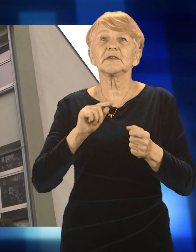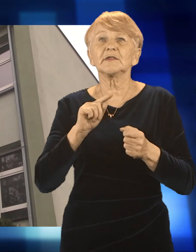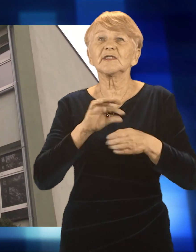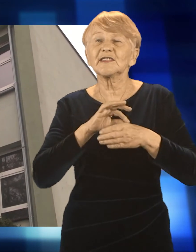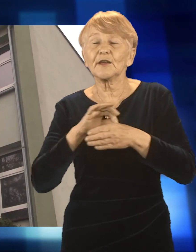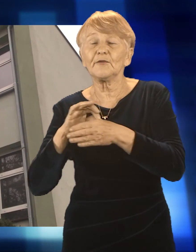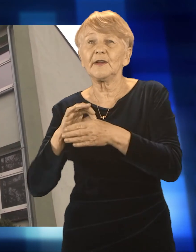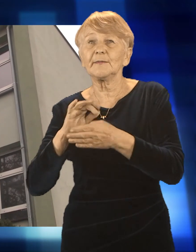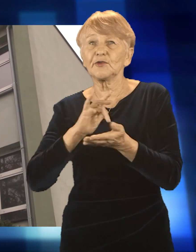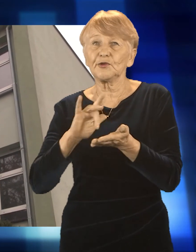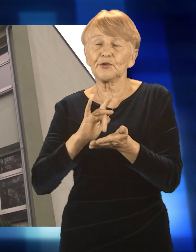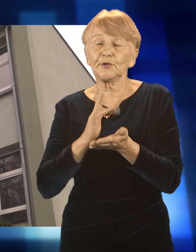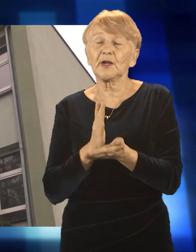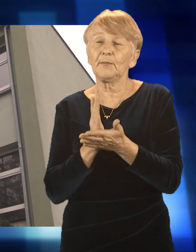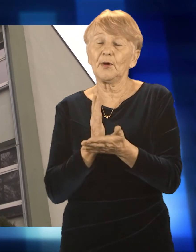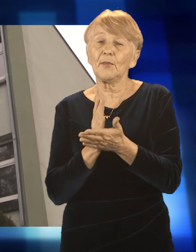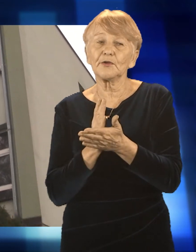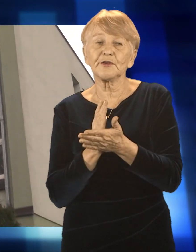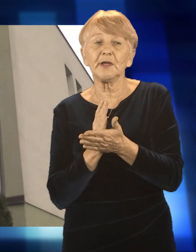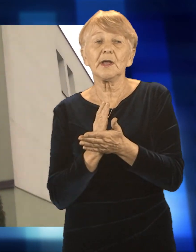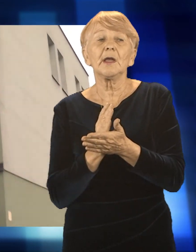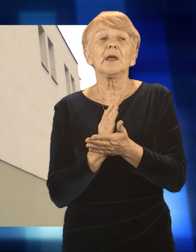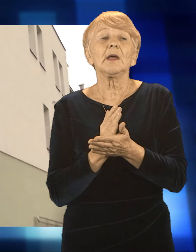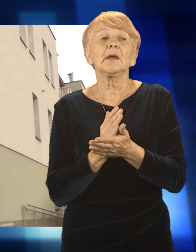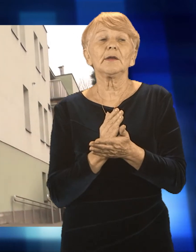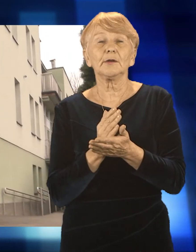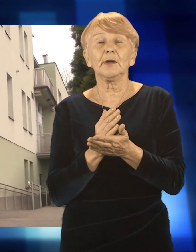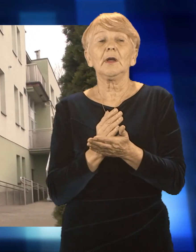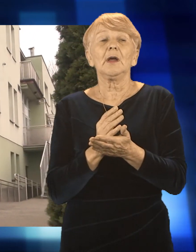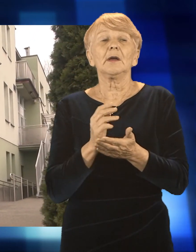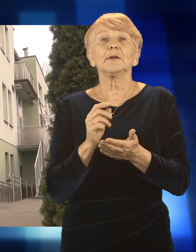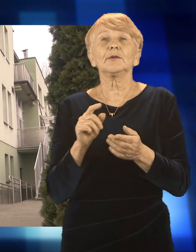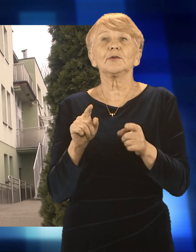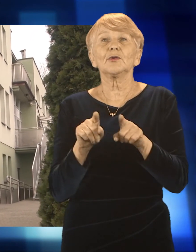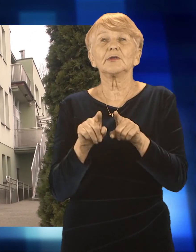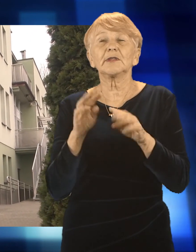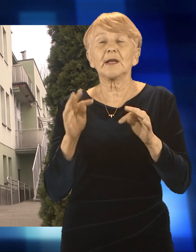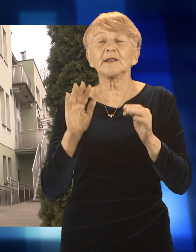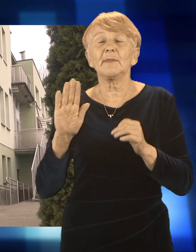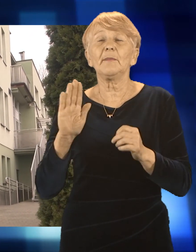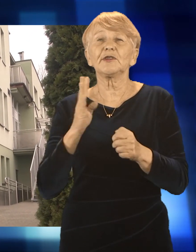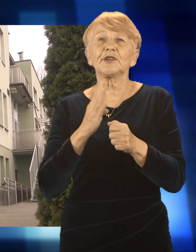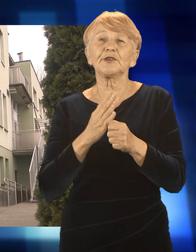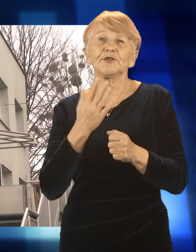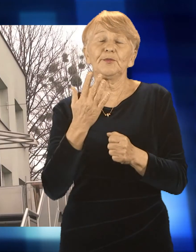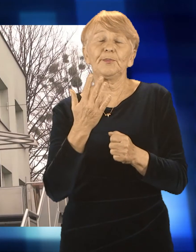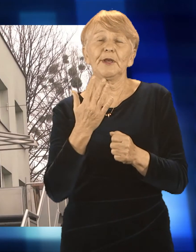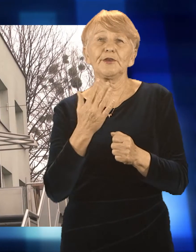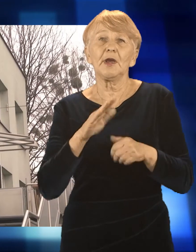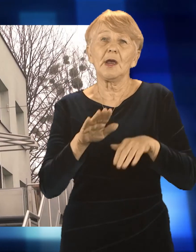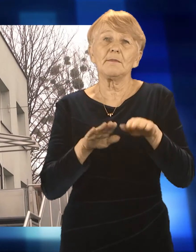społecznej. Najpierw ozeznujemy sytuację i potem te osoby otrzymują skierowanie. Mamy na dzień dzisiejszy w ogóle tam jest 45